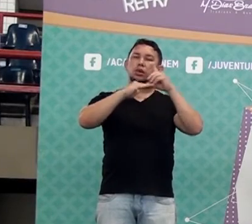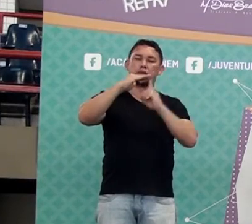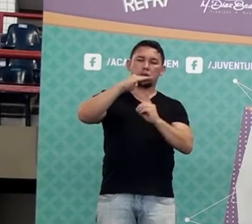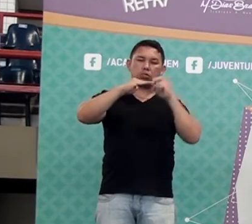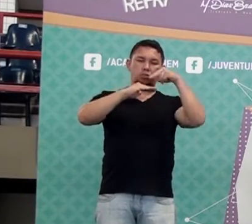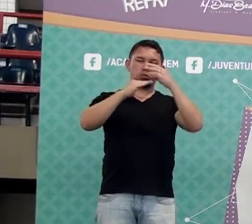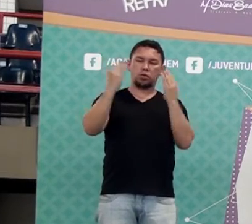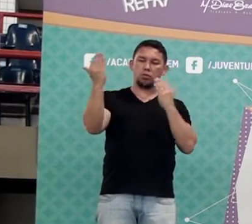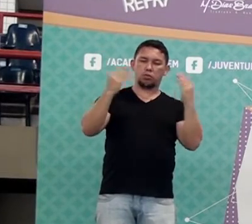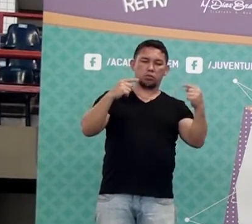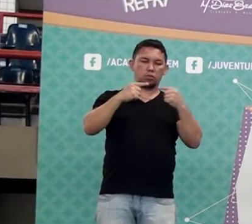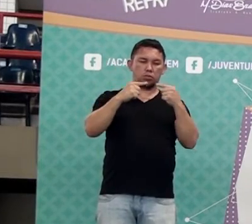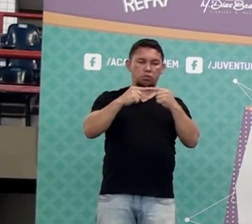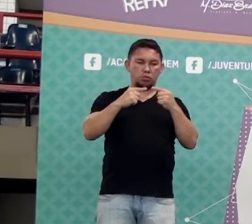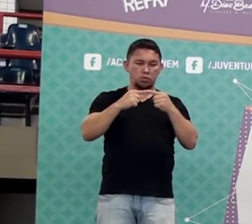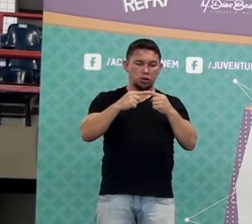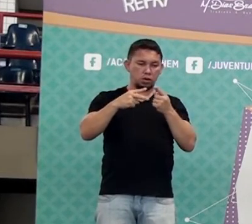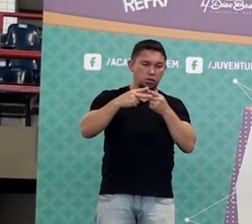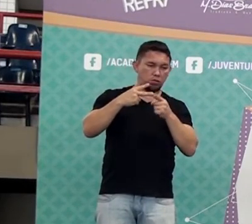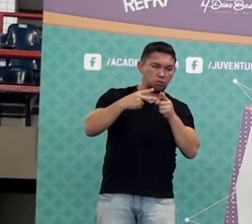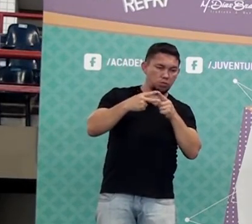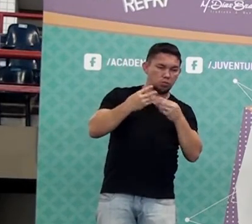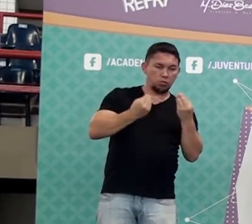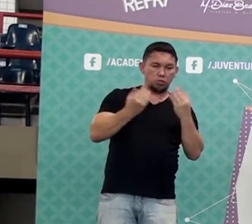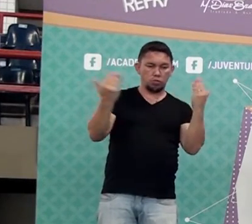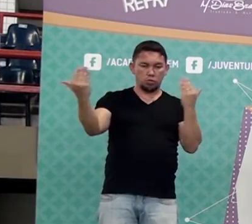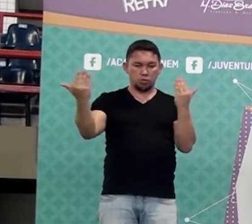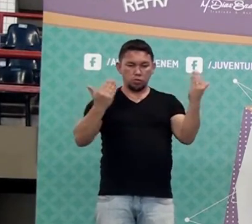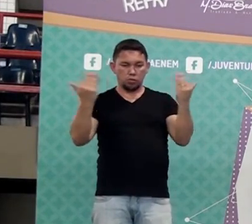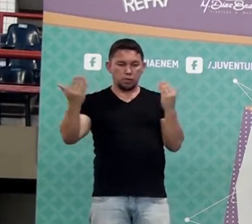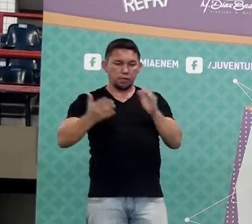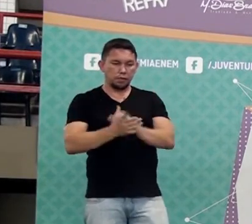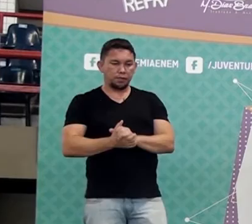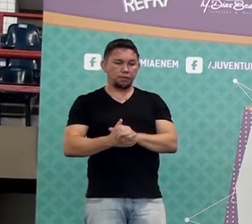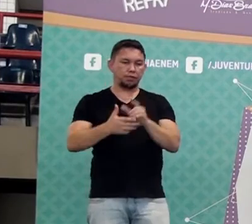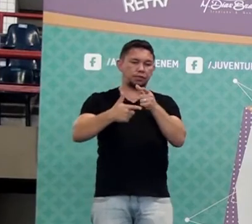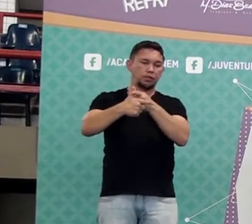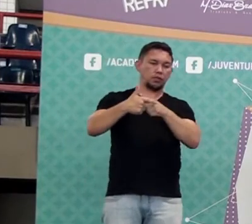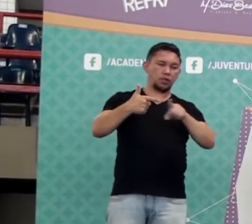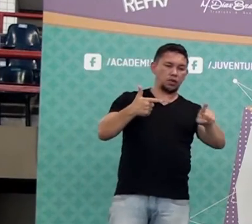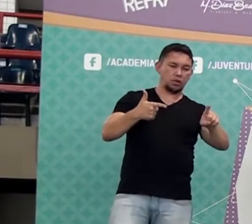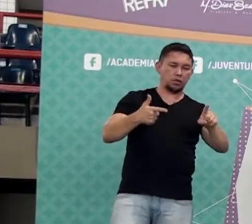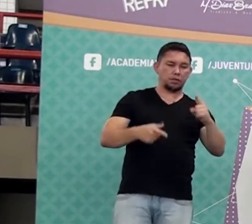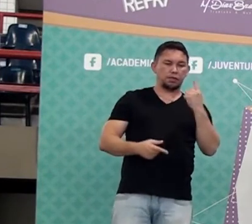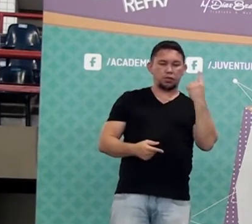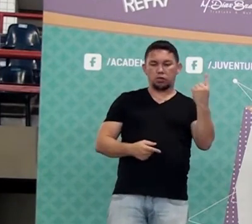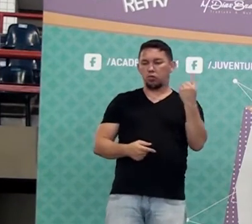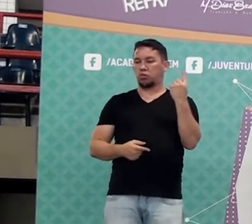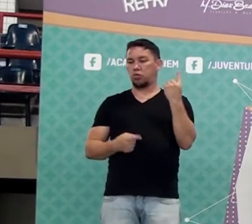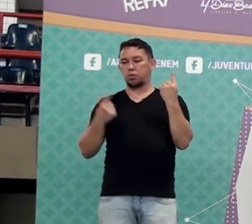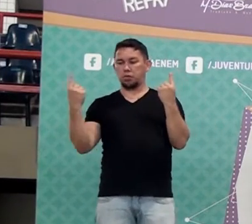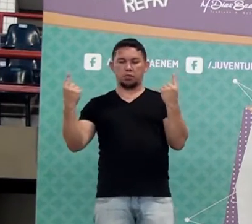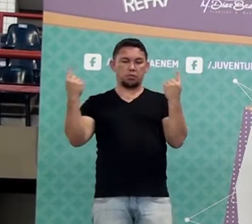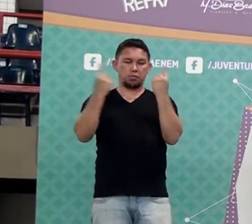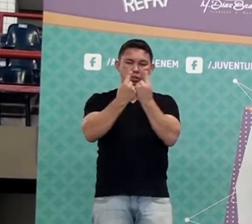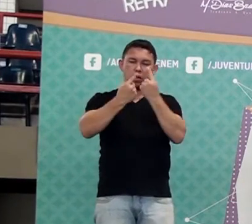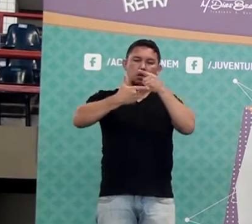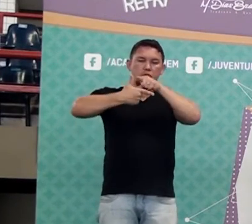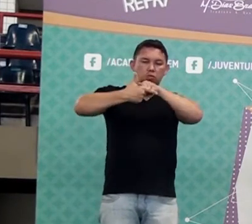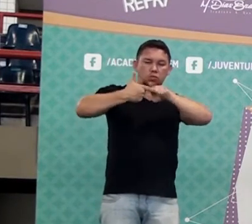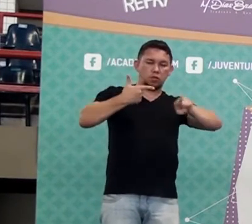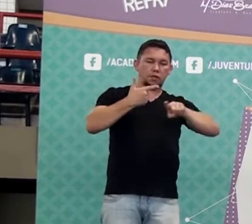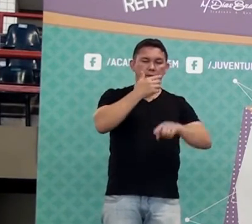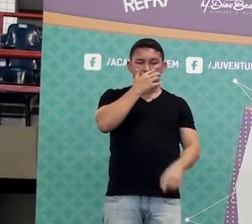comparar uma coisa com outra. Como é que eu comparo uma coisa com outra? Dividindo uma pela outra. Tá legal, pessoal?